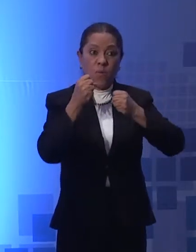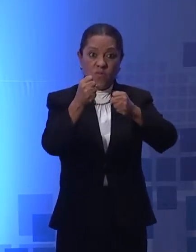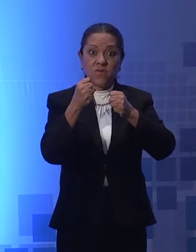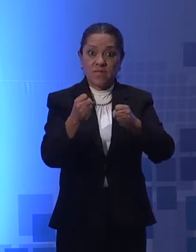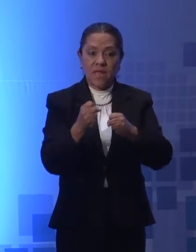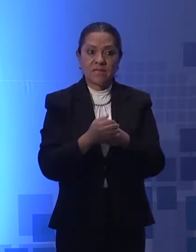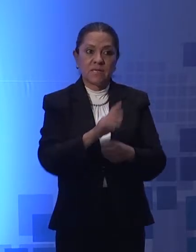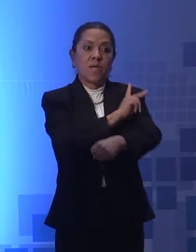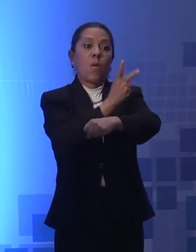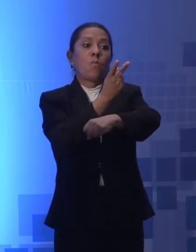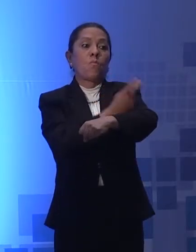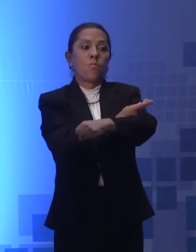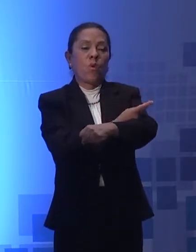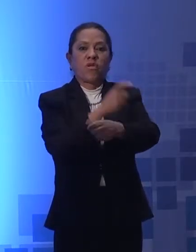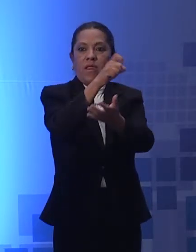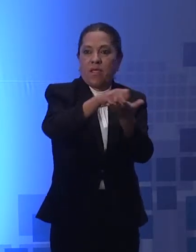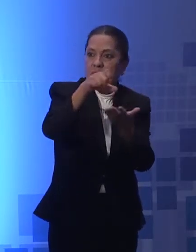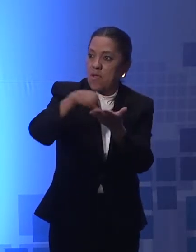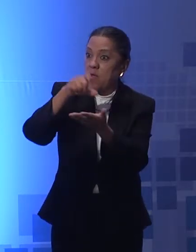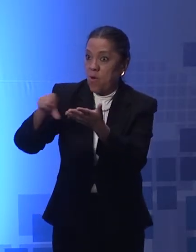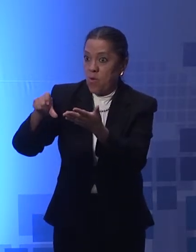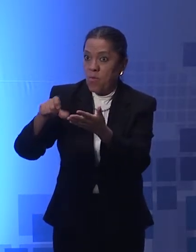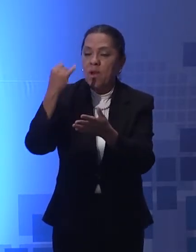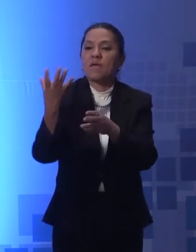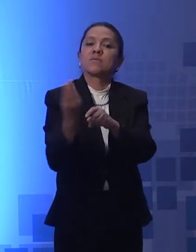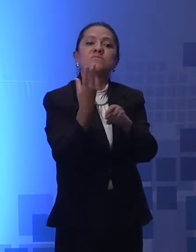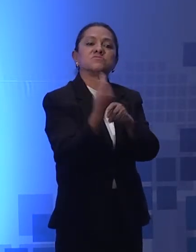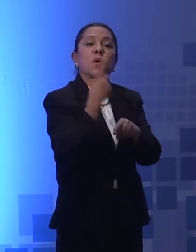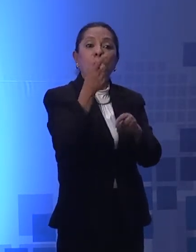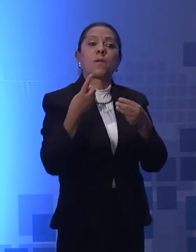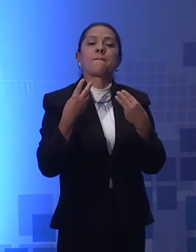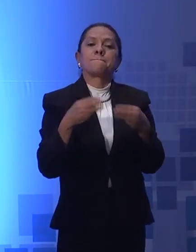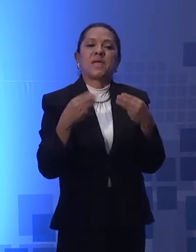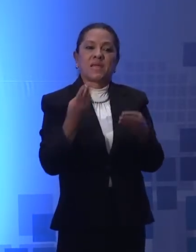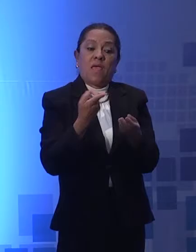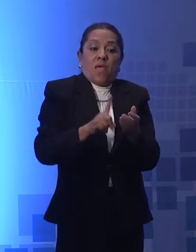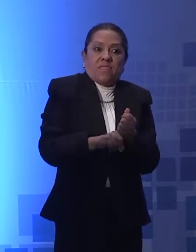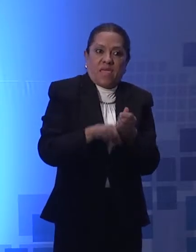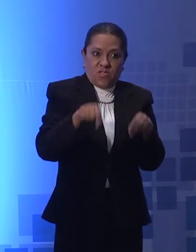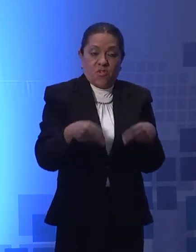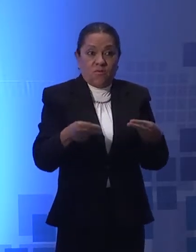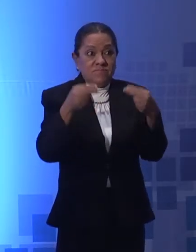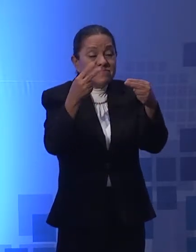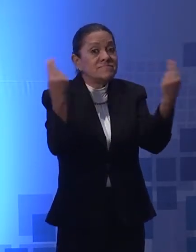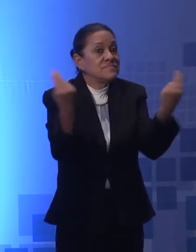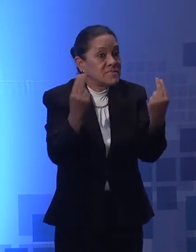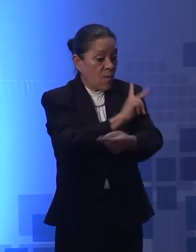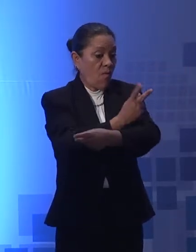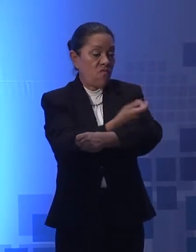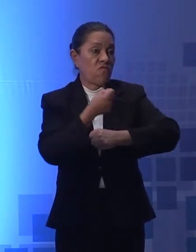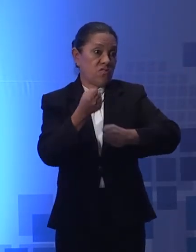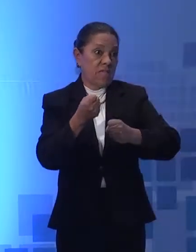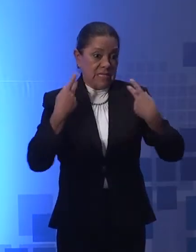el poder adquisitivo y la construcción de un mercado interno. Requerimos fortalecer